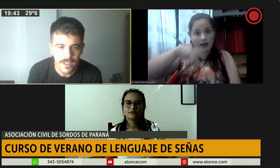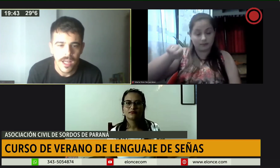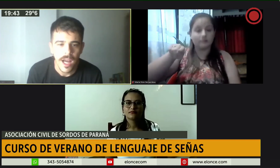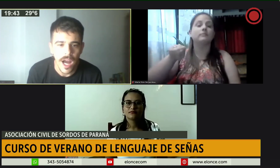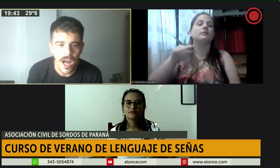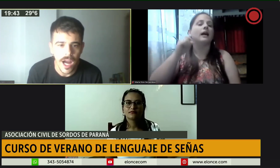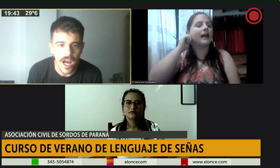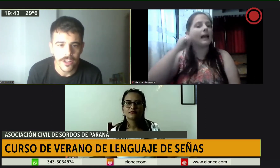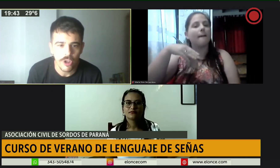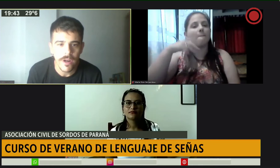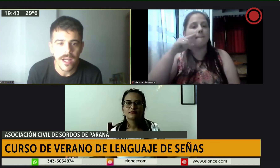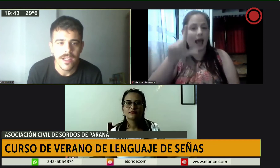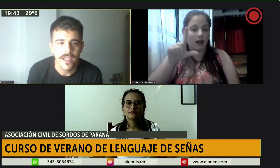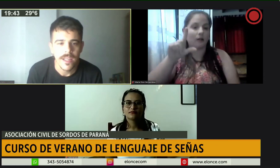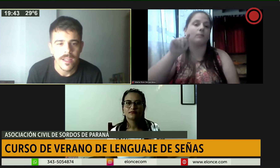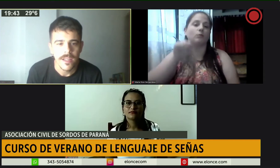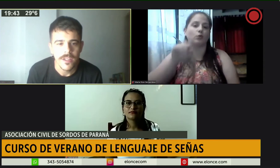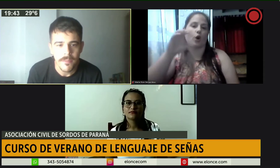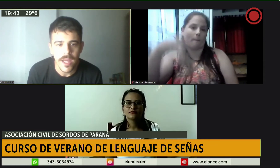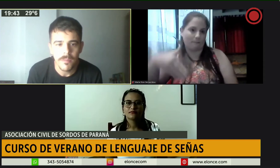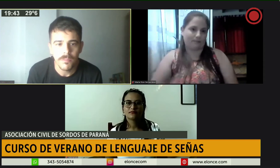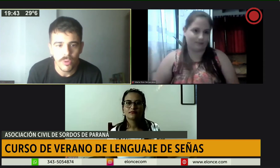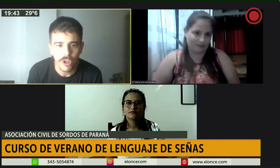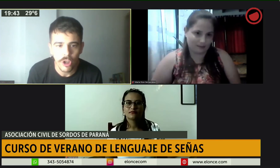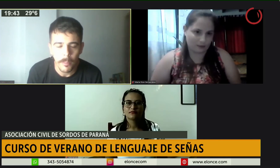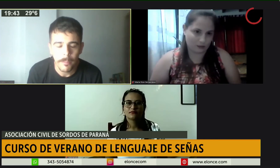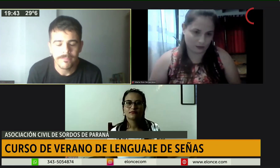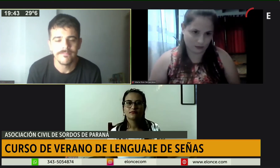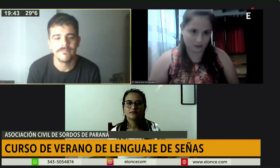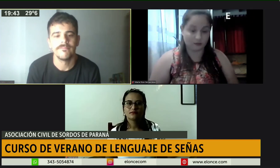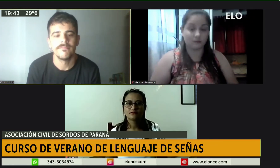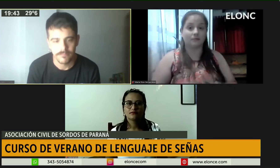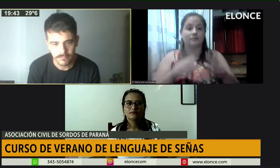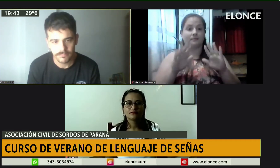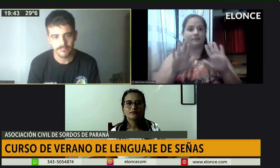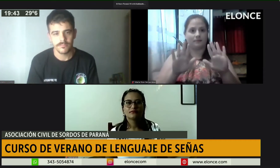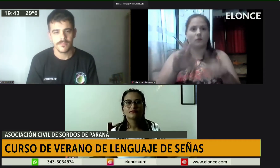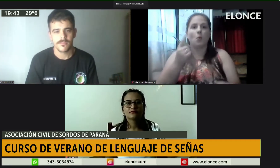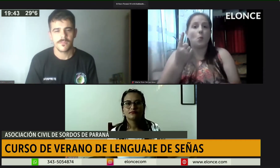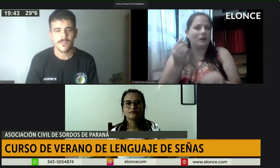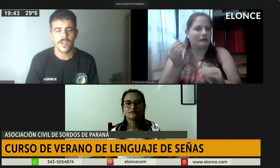.gmail.com Repetilo, ver, lsa